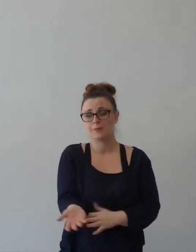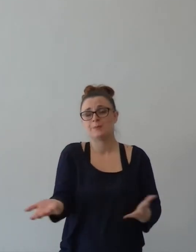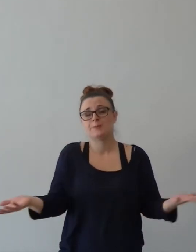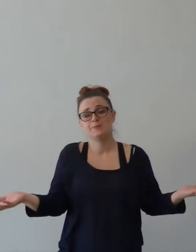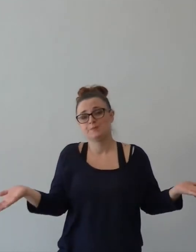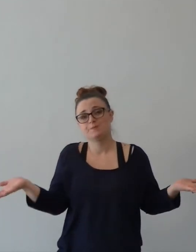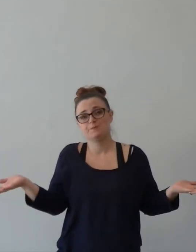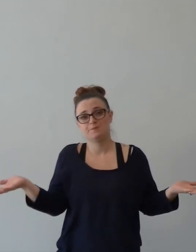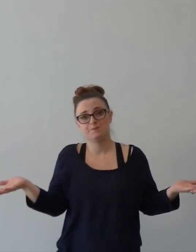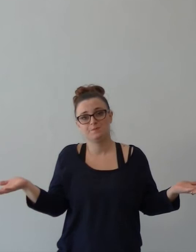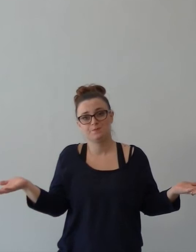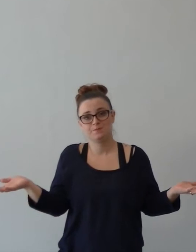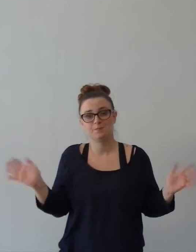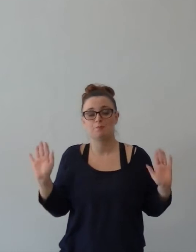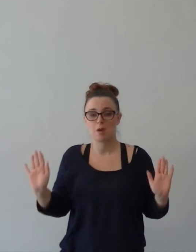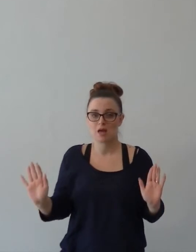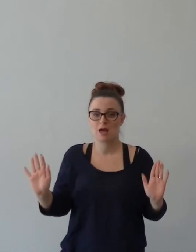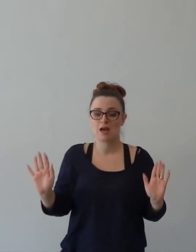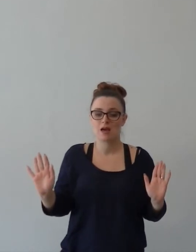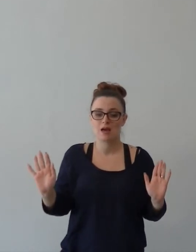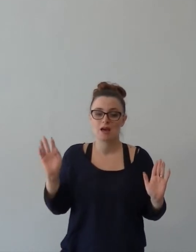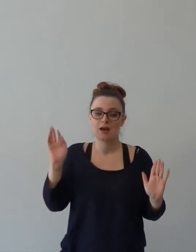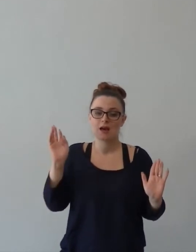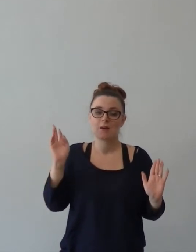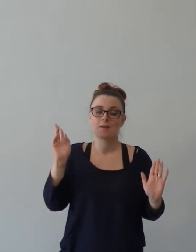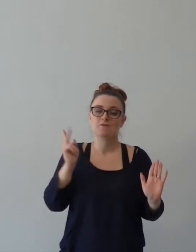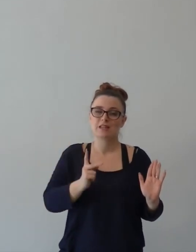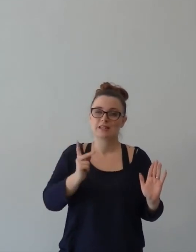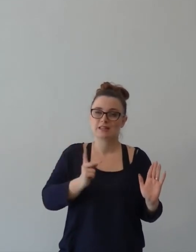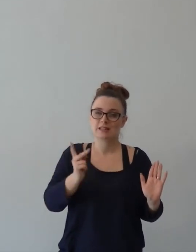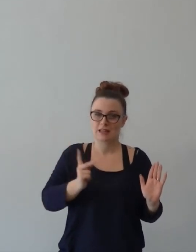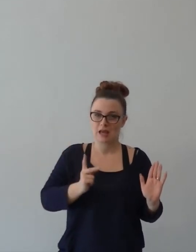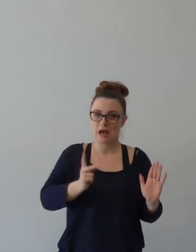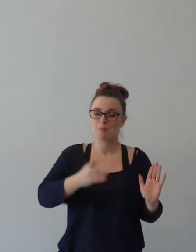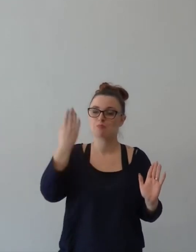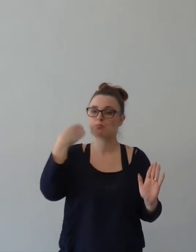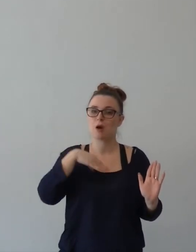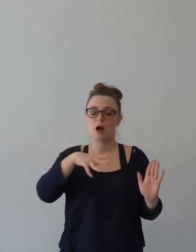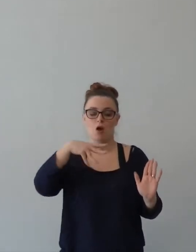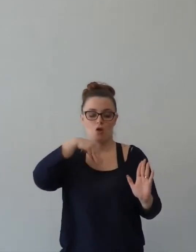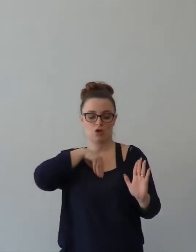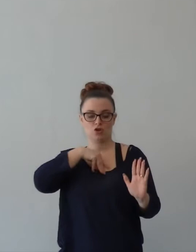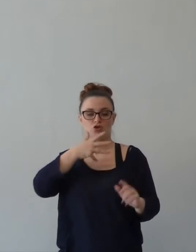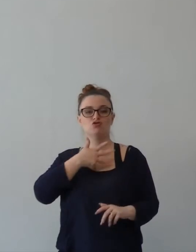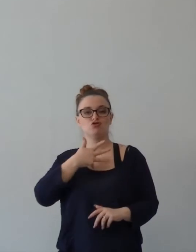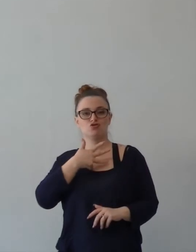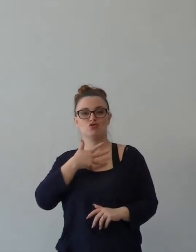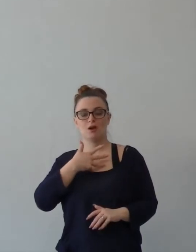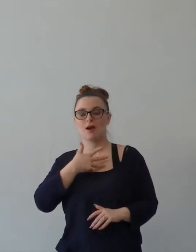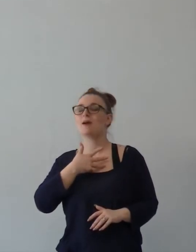del Paolo qui risiede in due realtà. Nella certezza che lo Spirito Santo è al suo fianco,